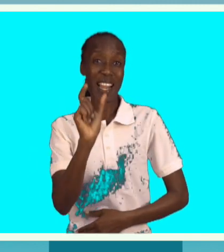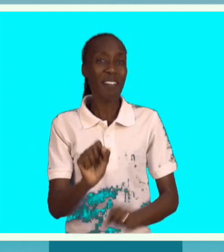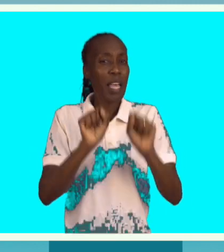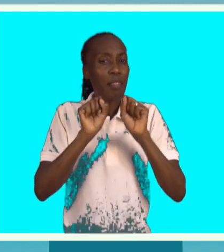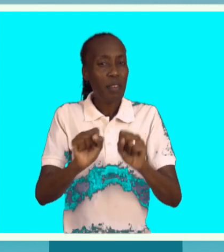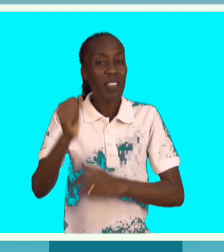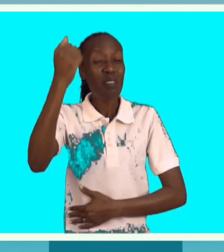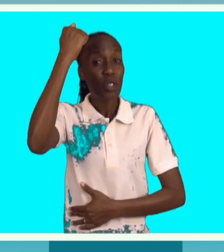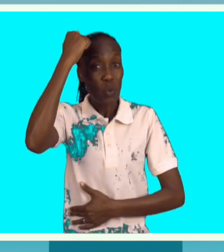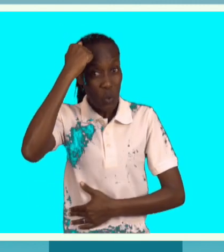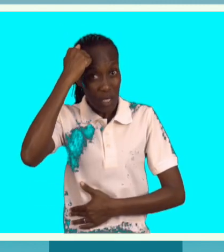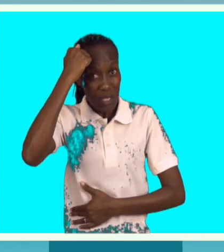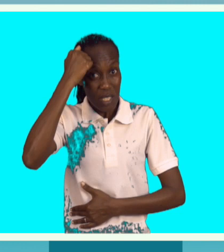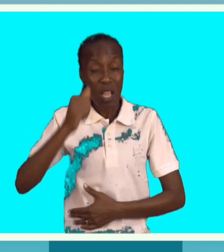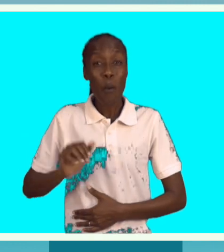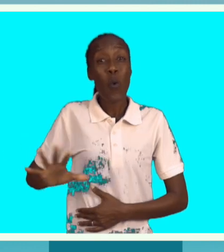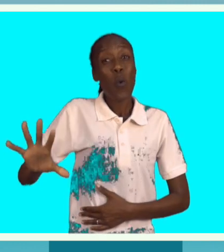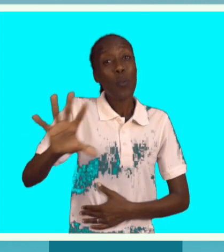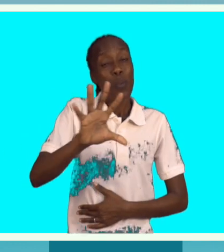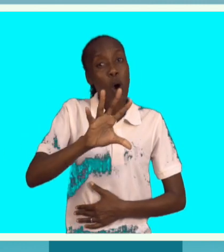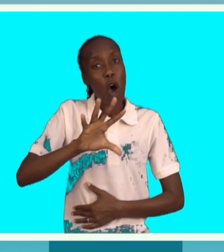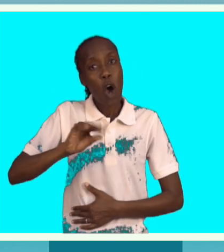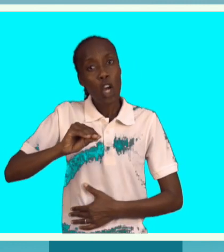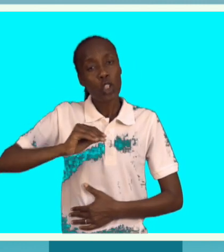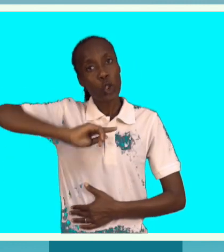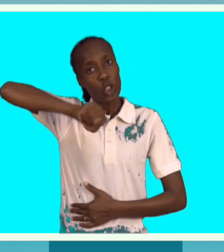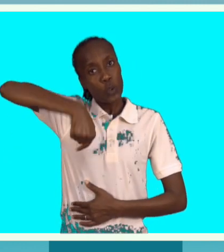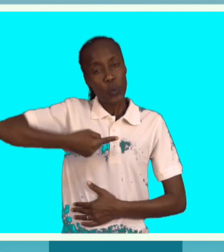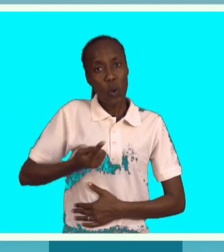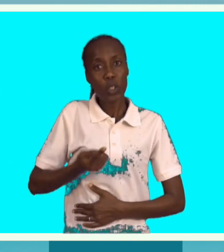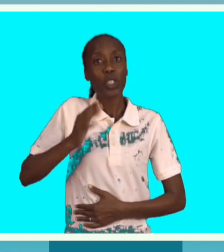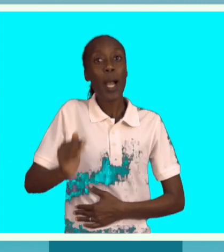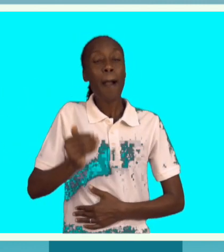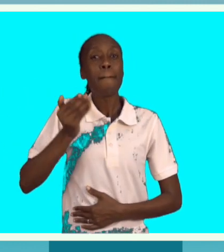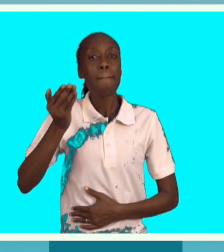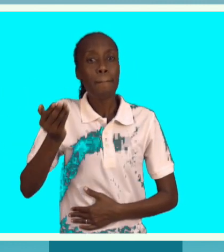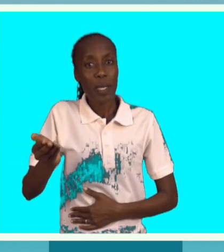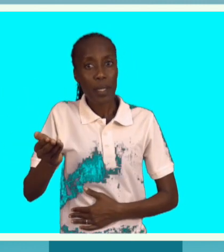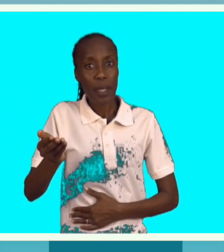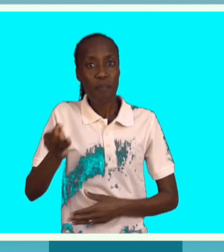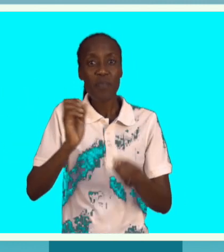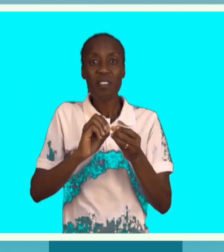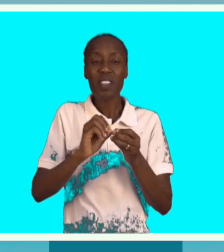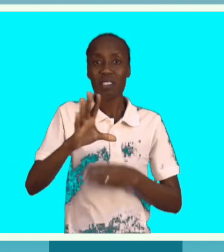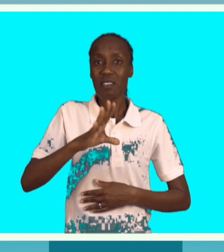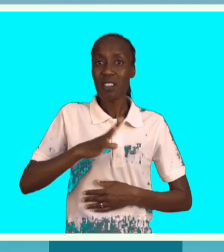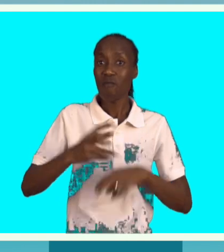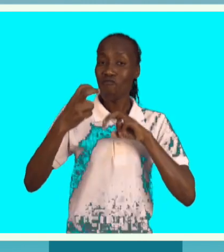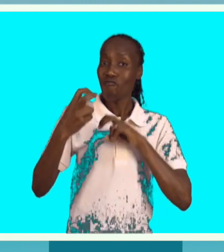por todos nós para termos um diálogo construtivo. Nós